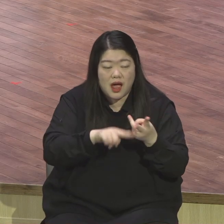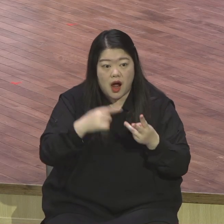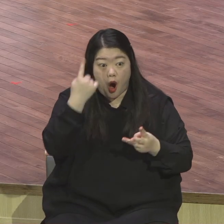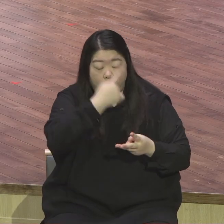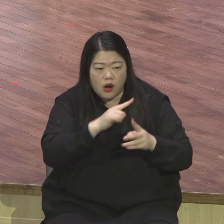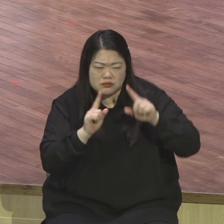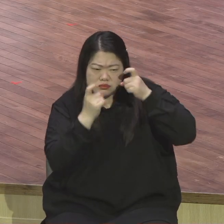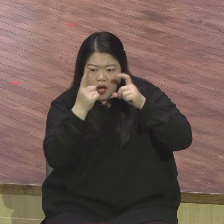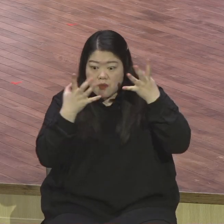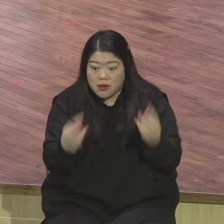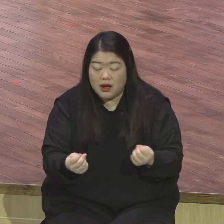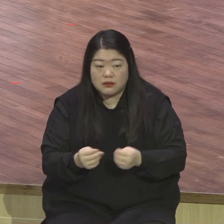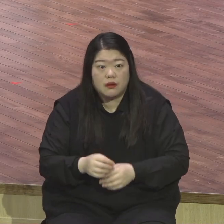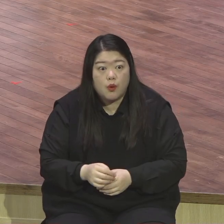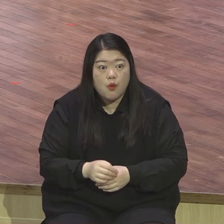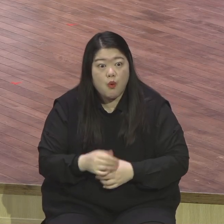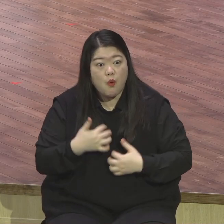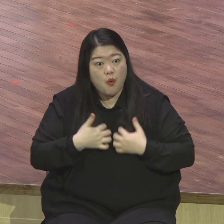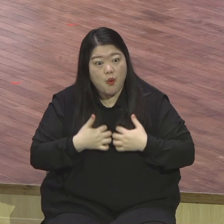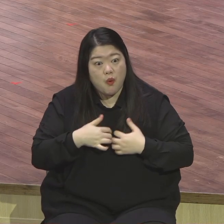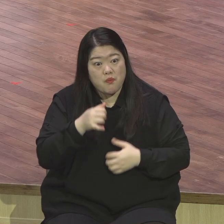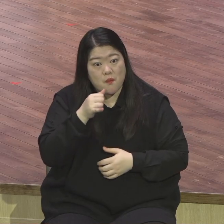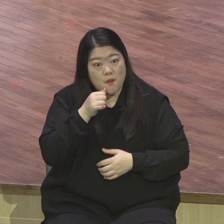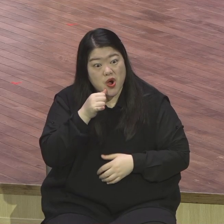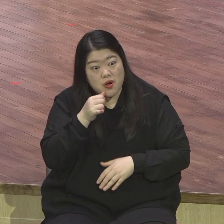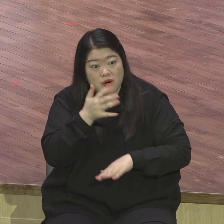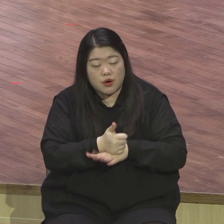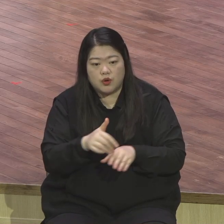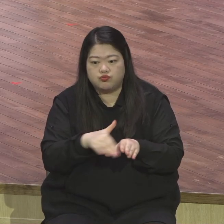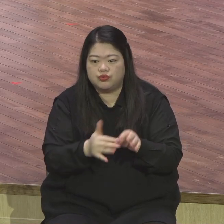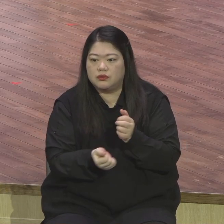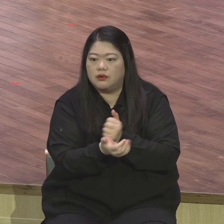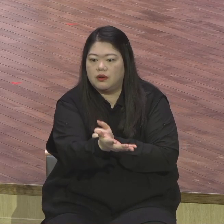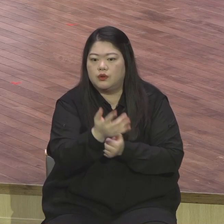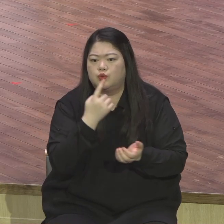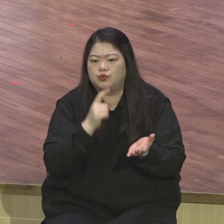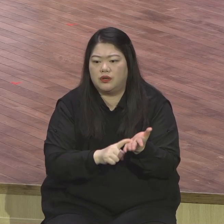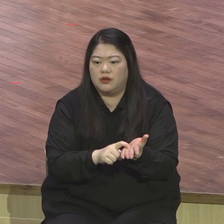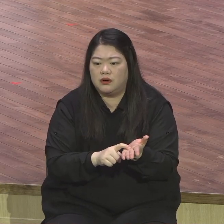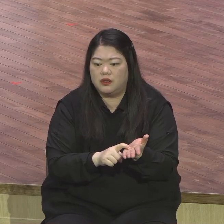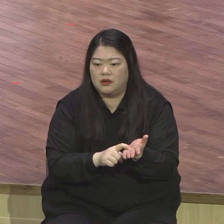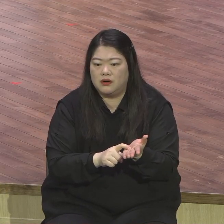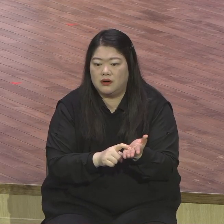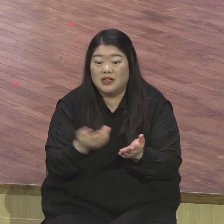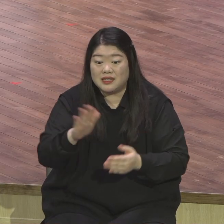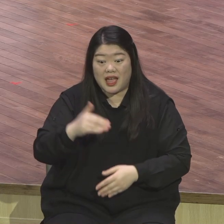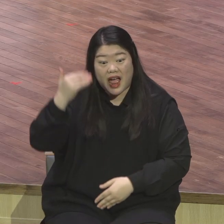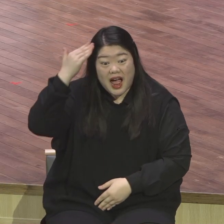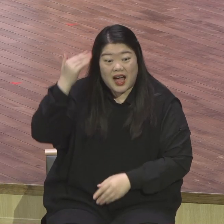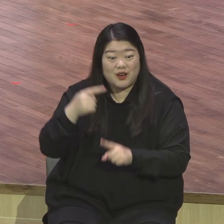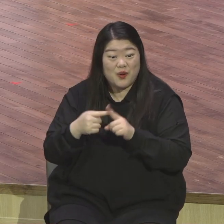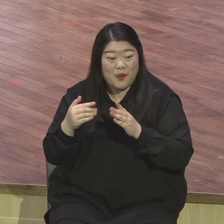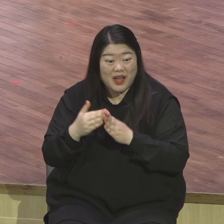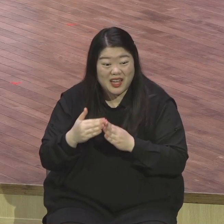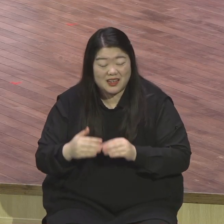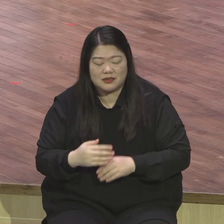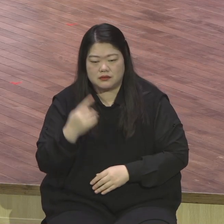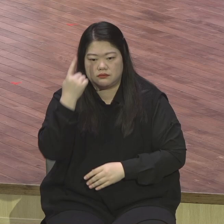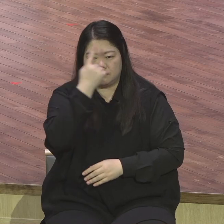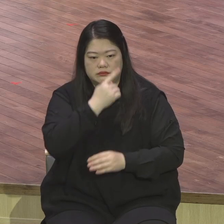그렇게 문화가 발전되었다고. 그런데 우리 교회들은 지금 완전히 빈곤하거든요. 세상은 전문성을 가지고